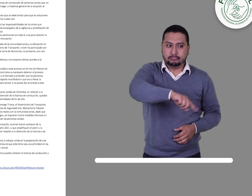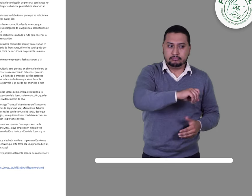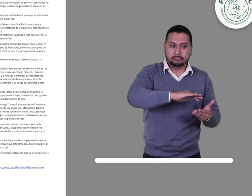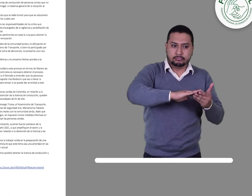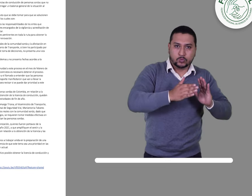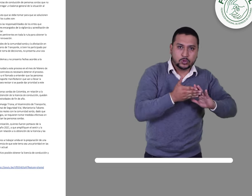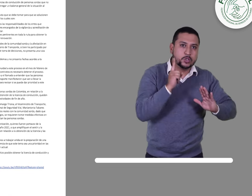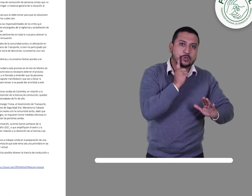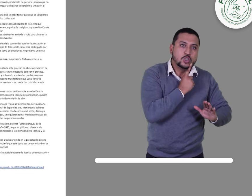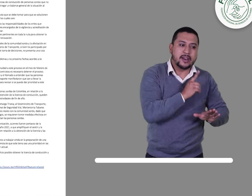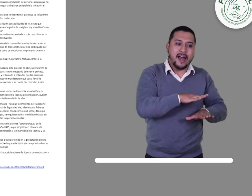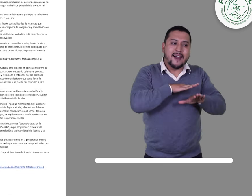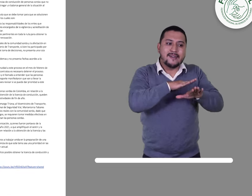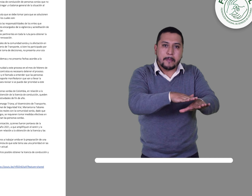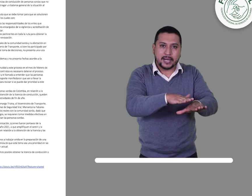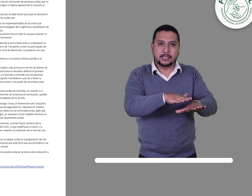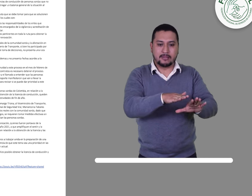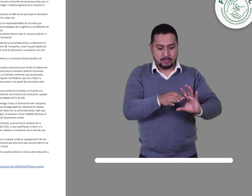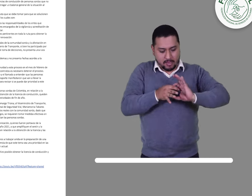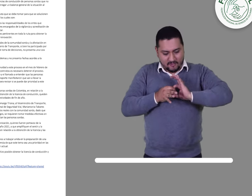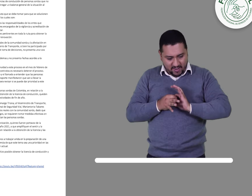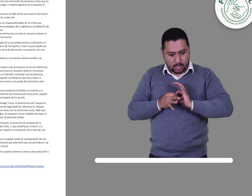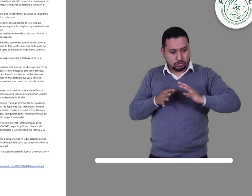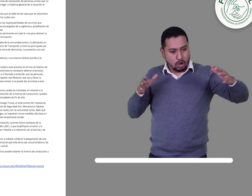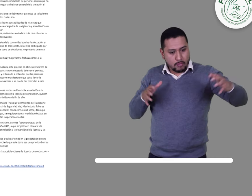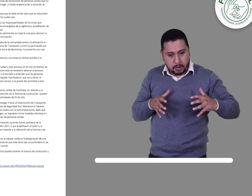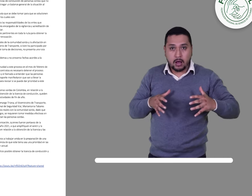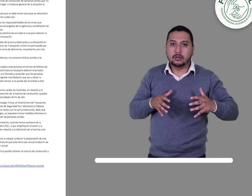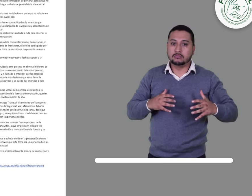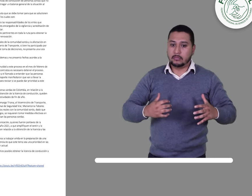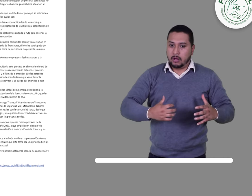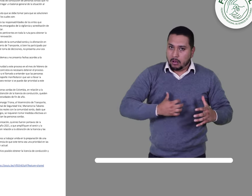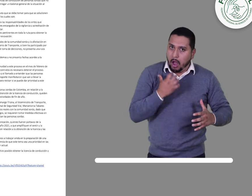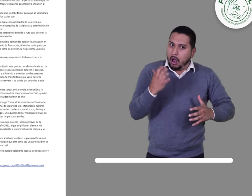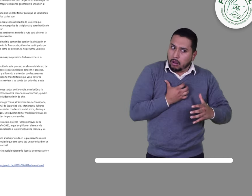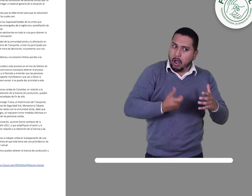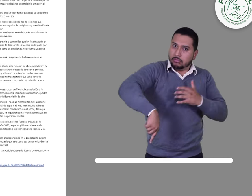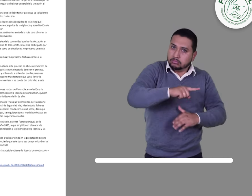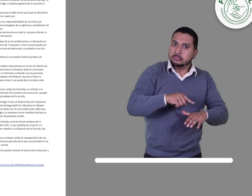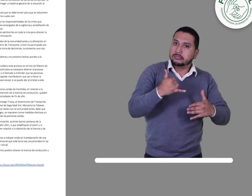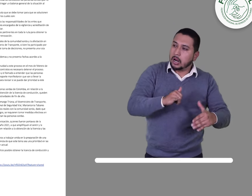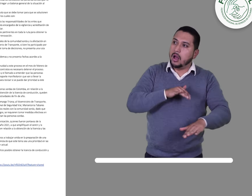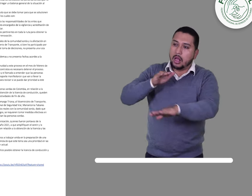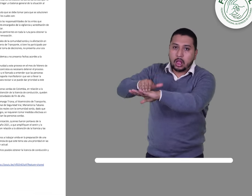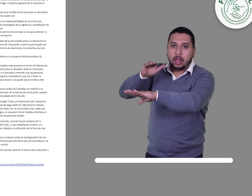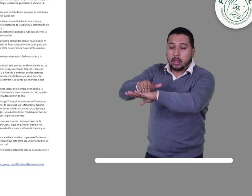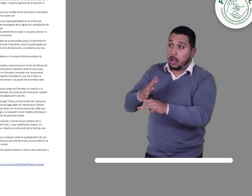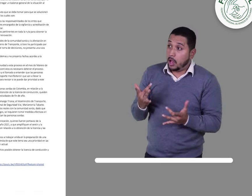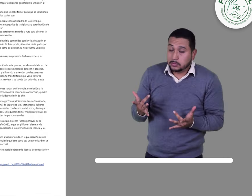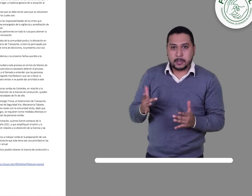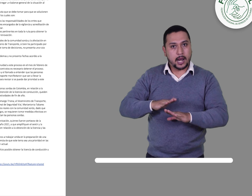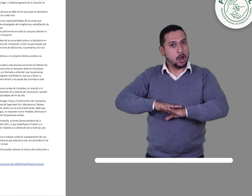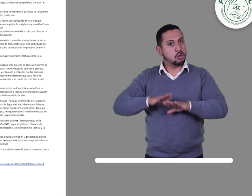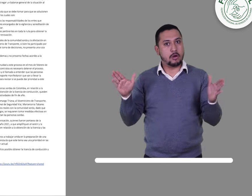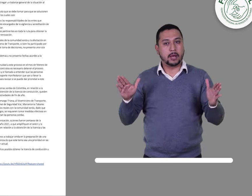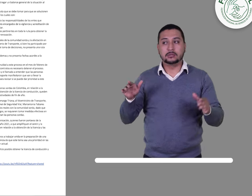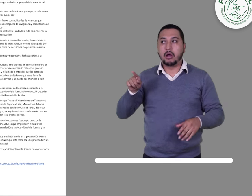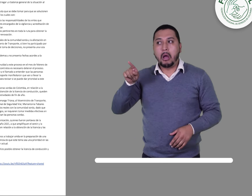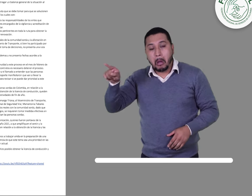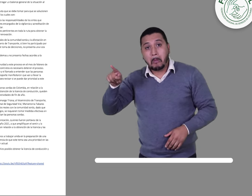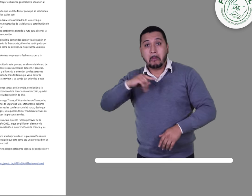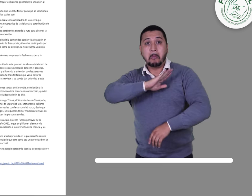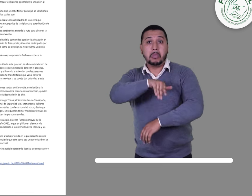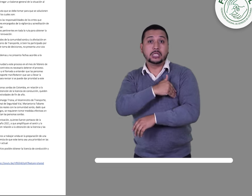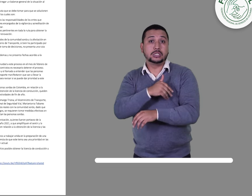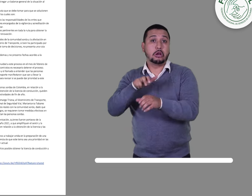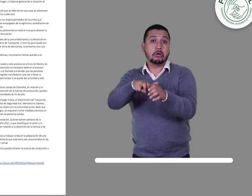el proceso. Ante la queja de los representantes de la comunidad sorda y el llamado a entender que las personas sordas no pueden esperar